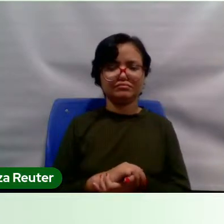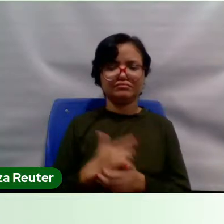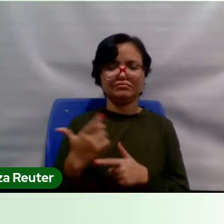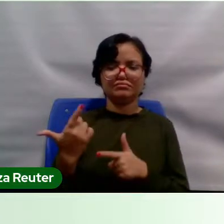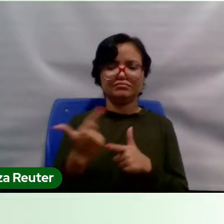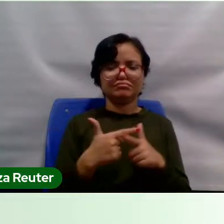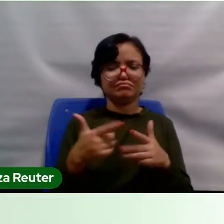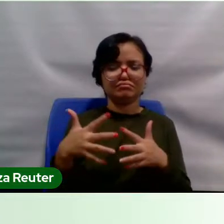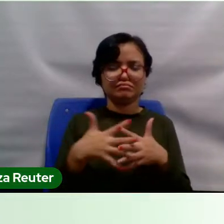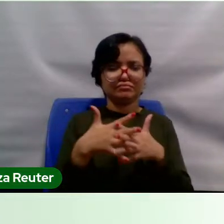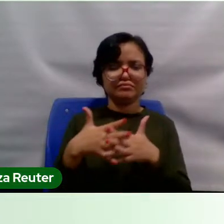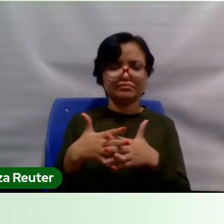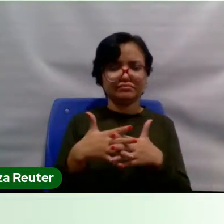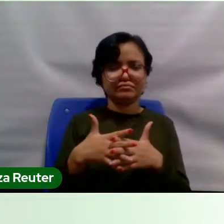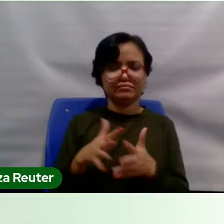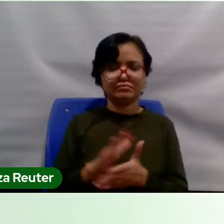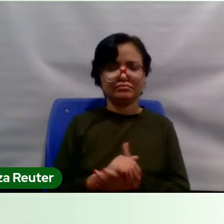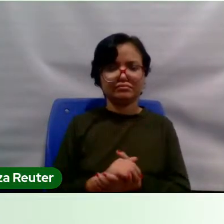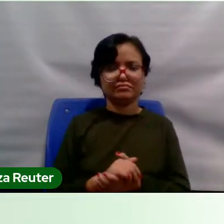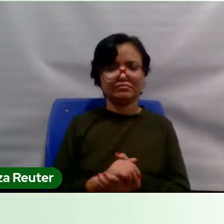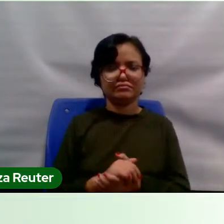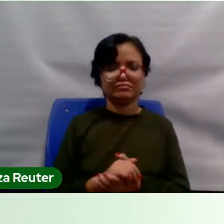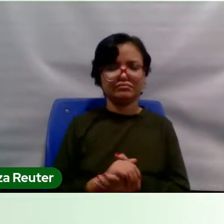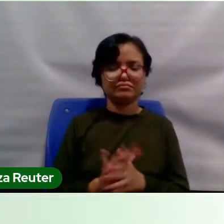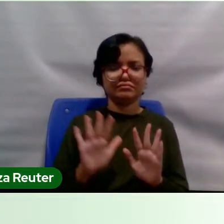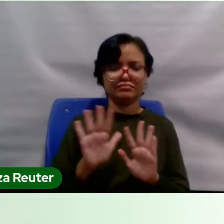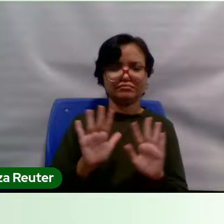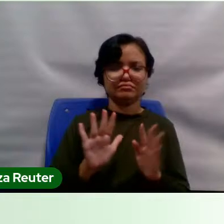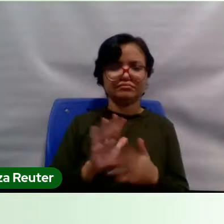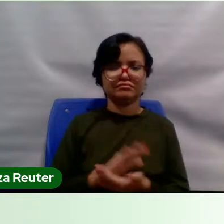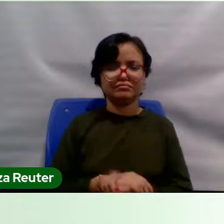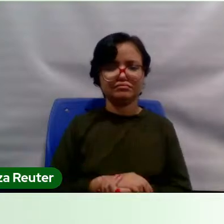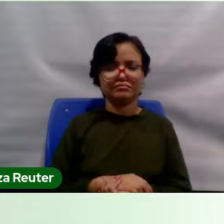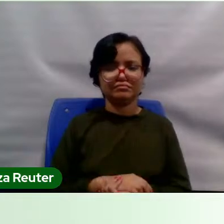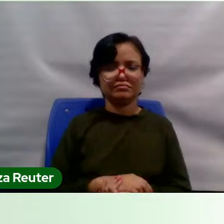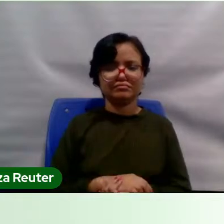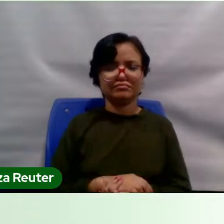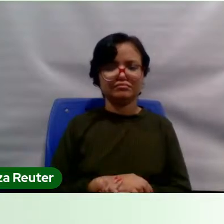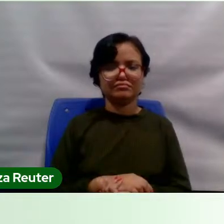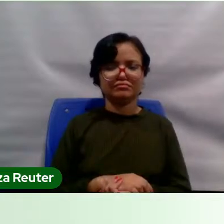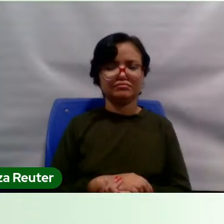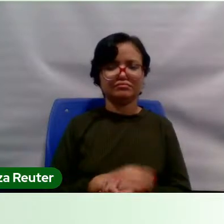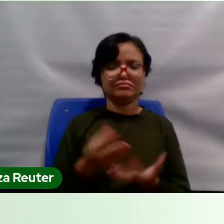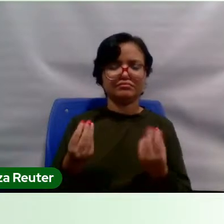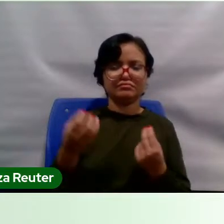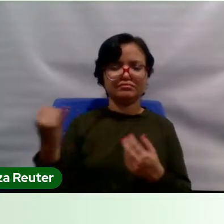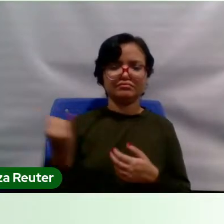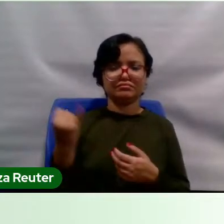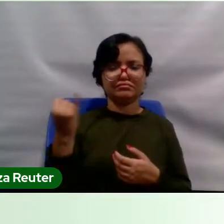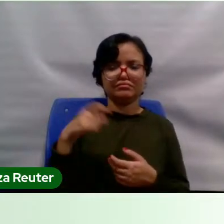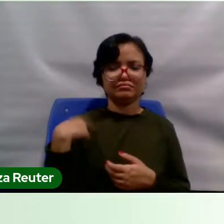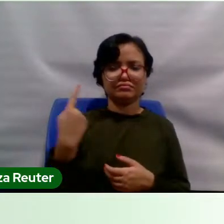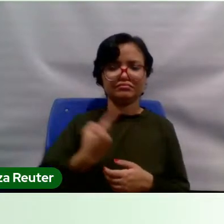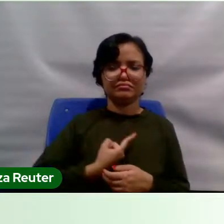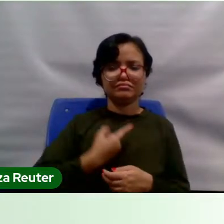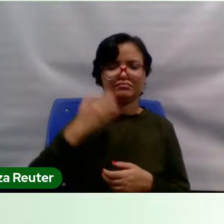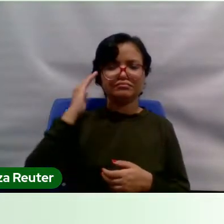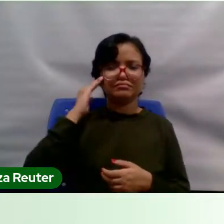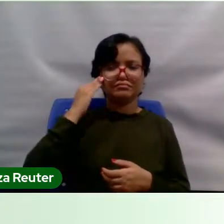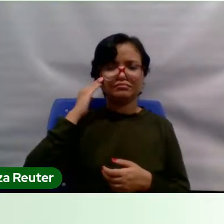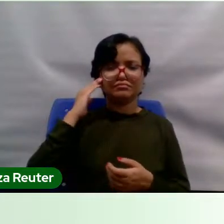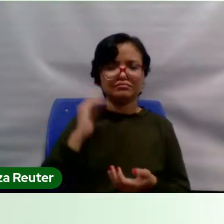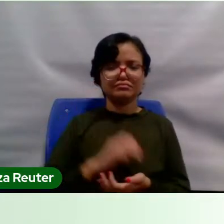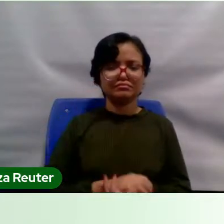negacionismos estabelecidos. É muito importante nós entendermos que